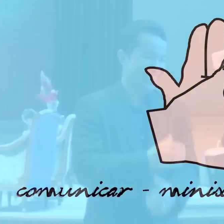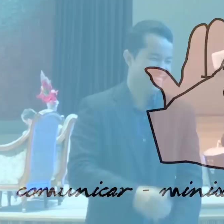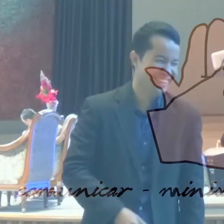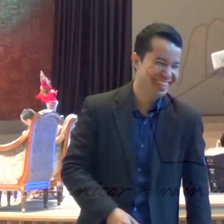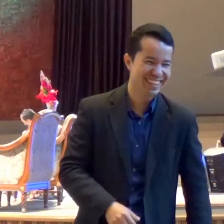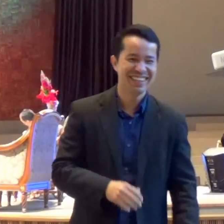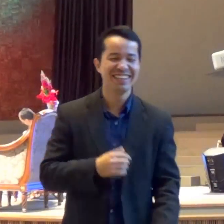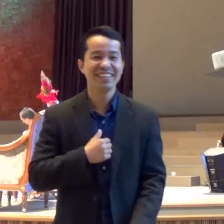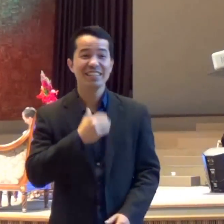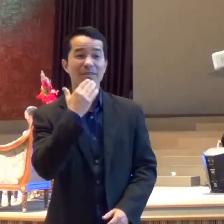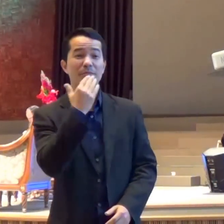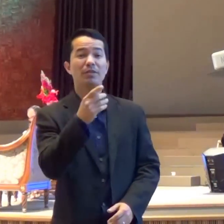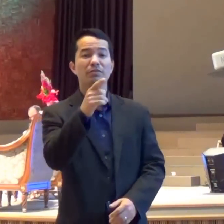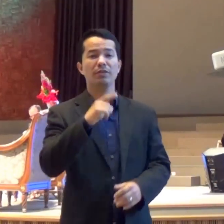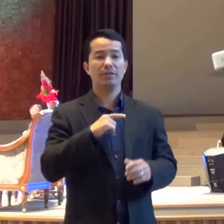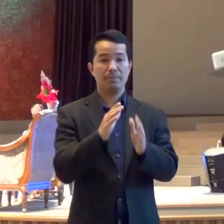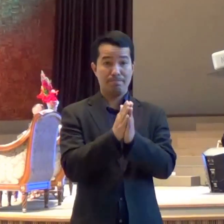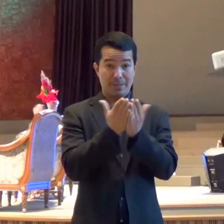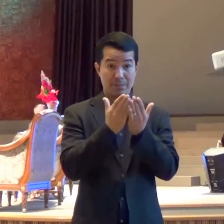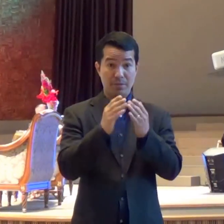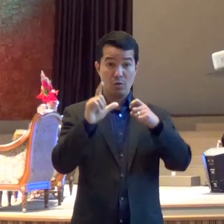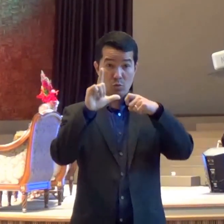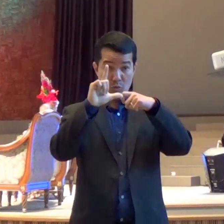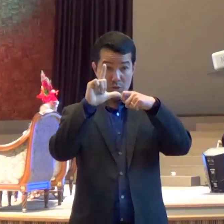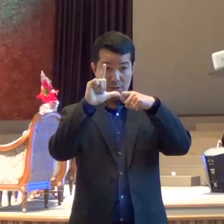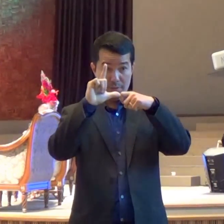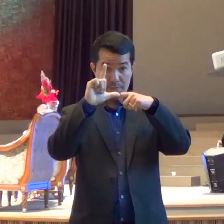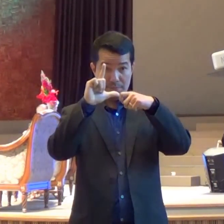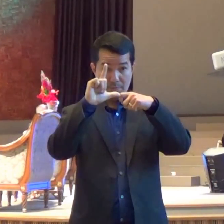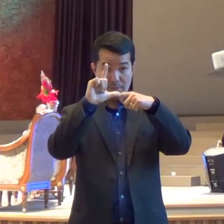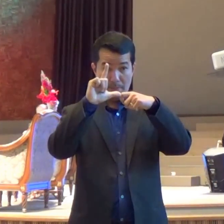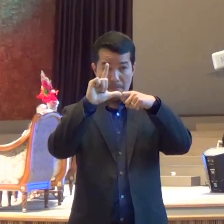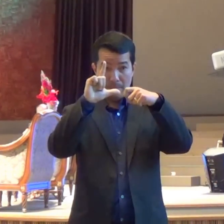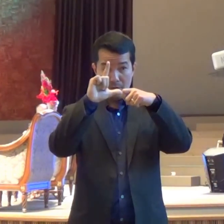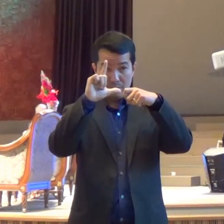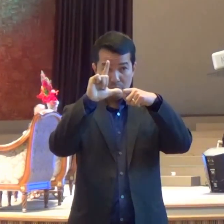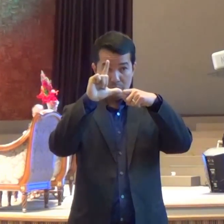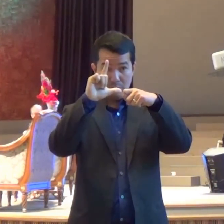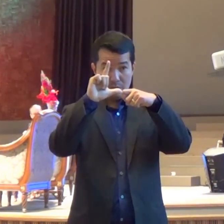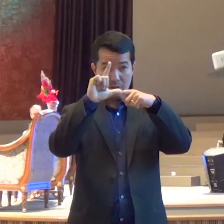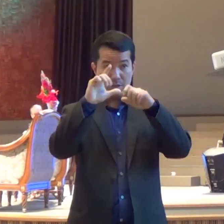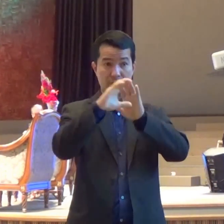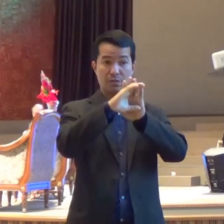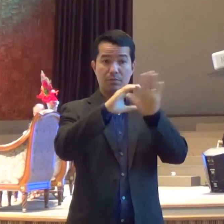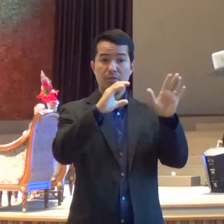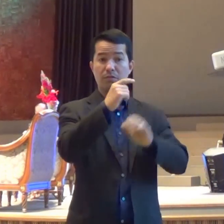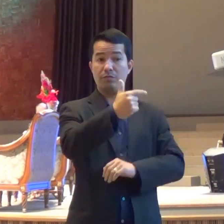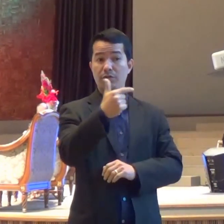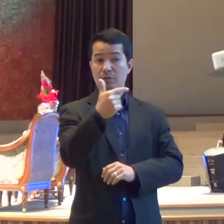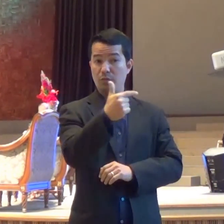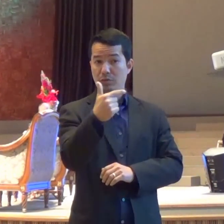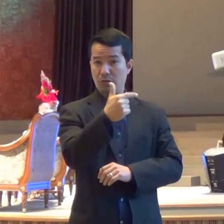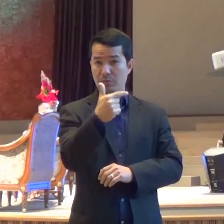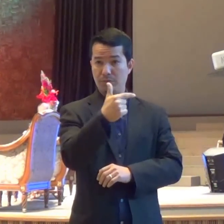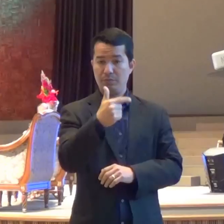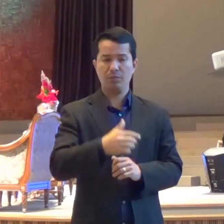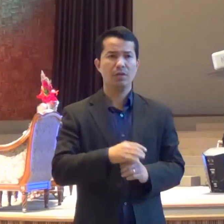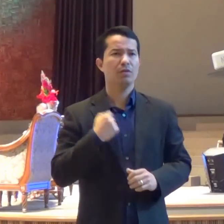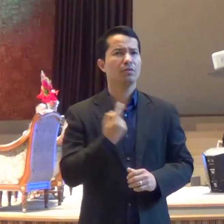Lucas 22 E nós vamos estar assim nos preparando